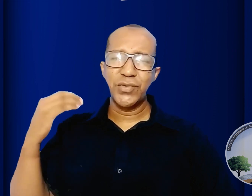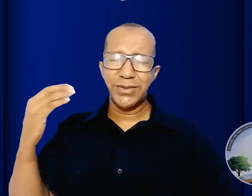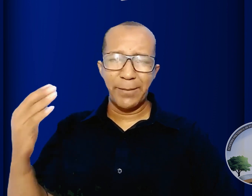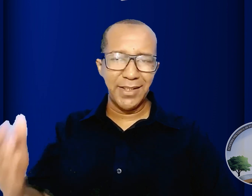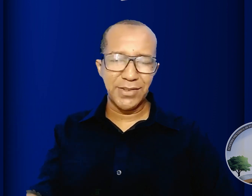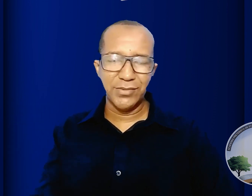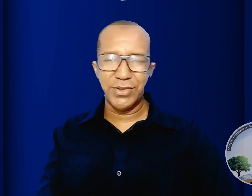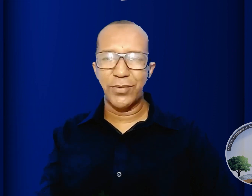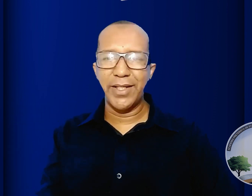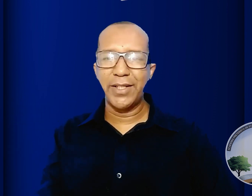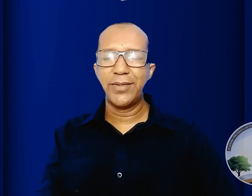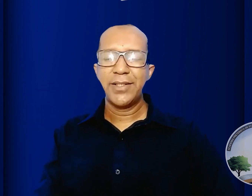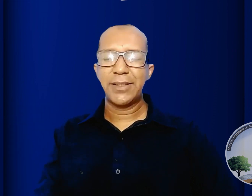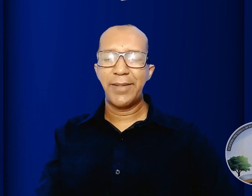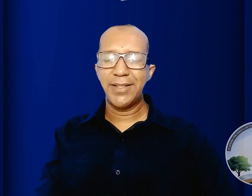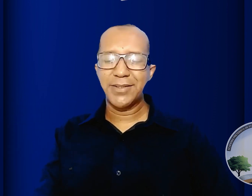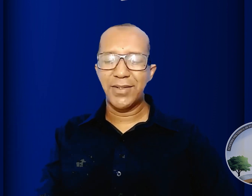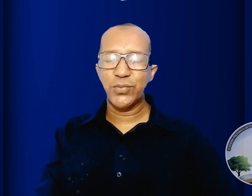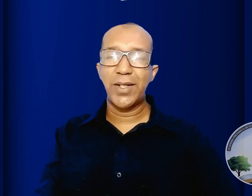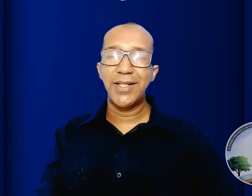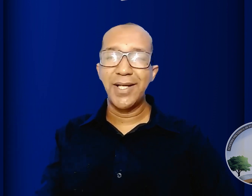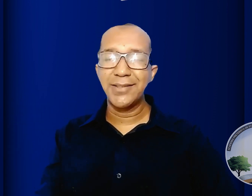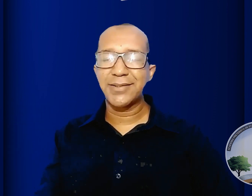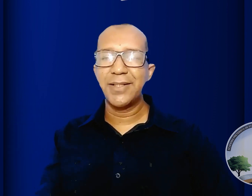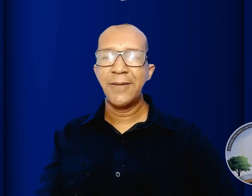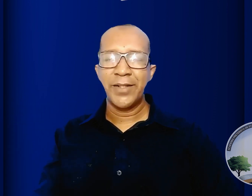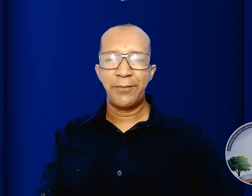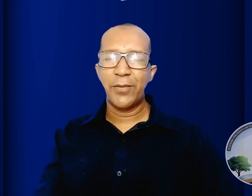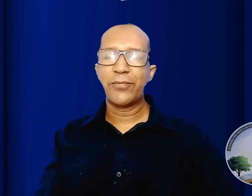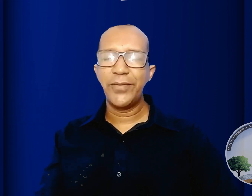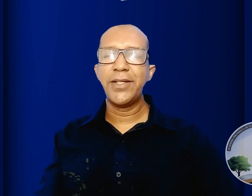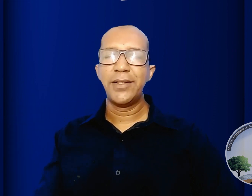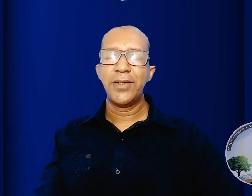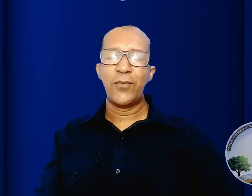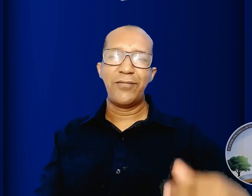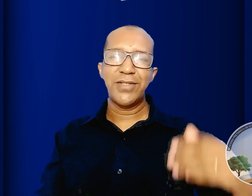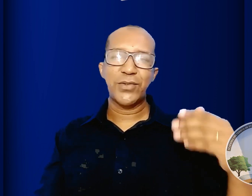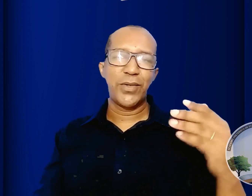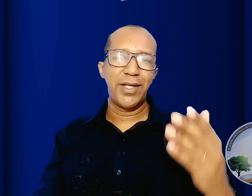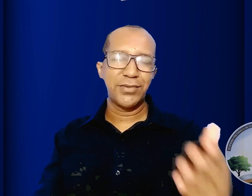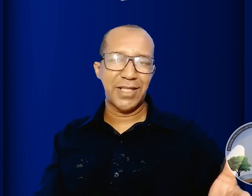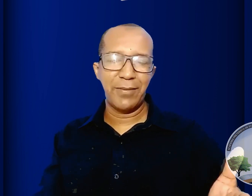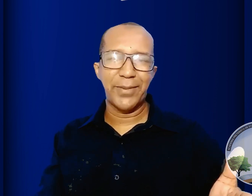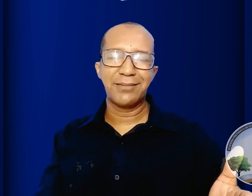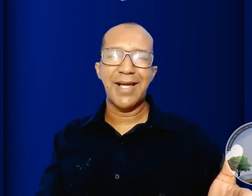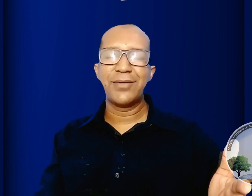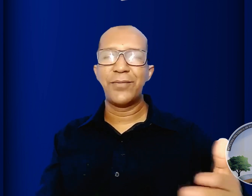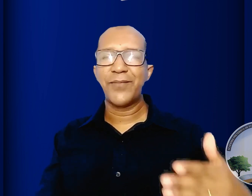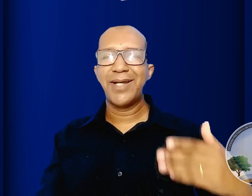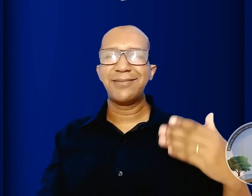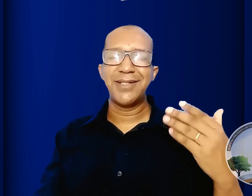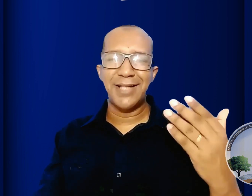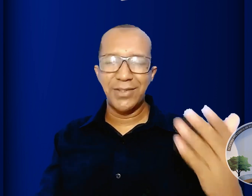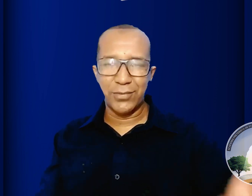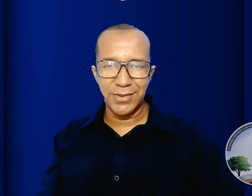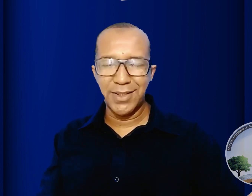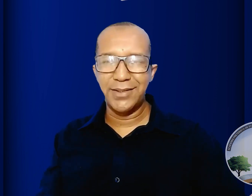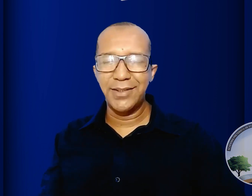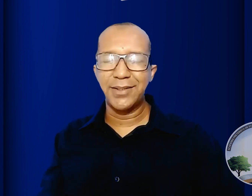Senhor estabeleceu o seu reino estabeleceu a sua aliança e por fim uma vez que o reino estava implantado a eternidade concedida